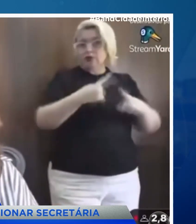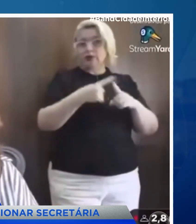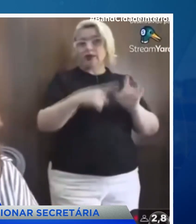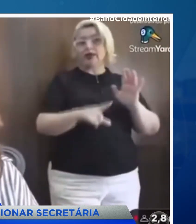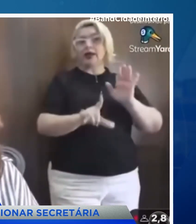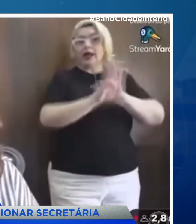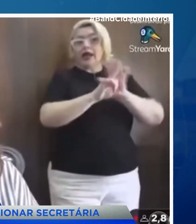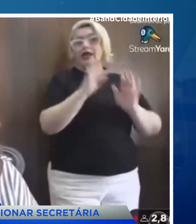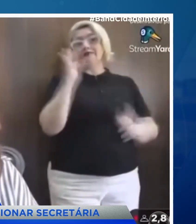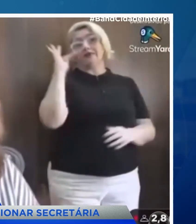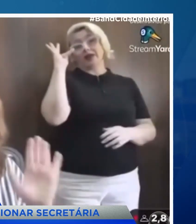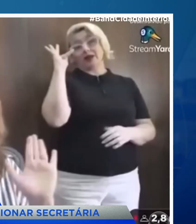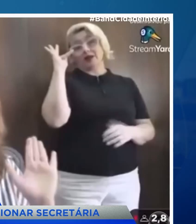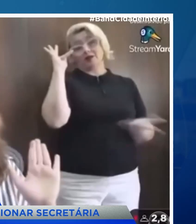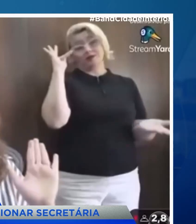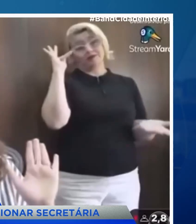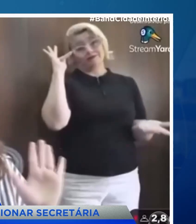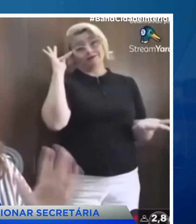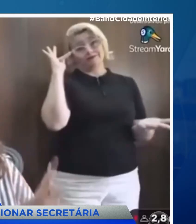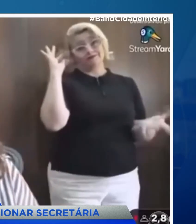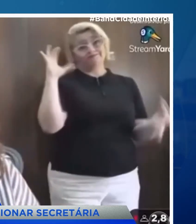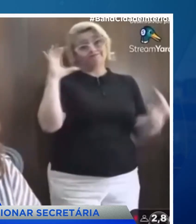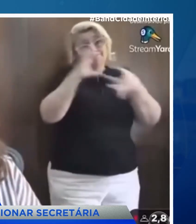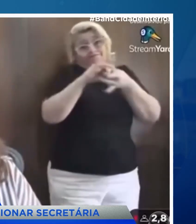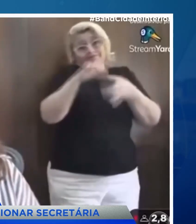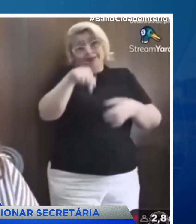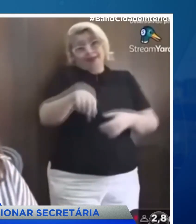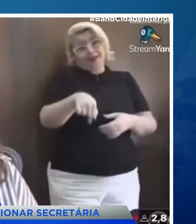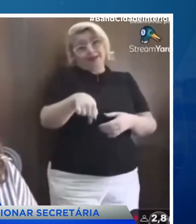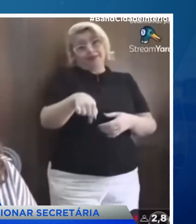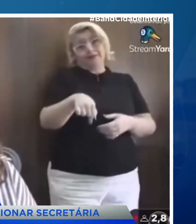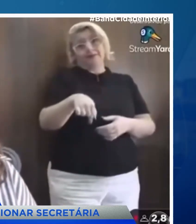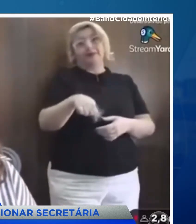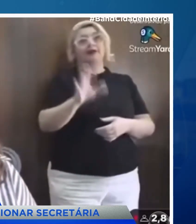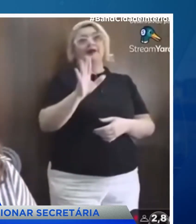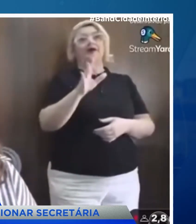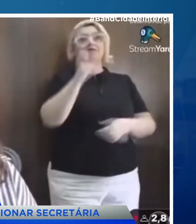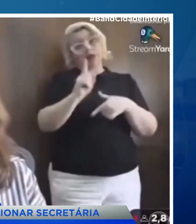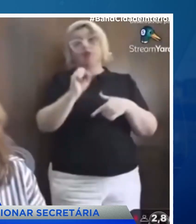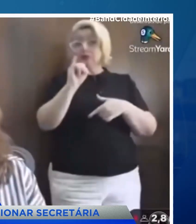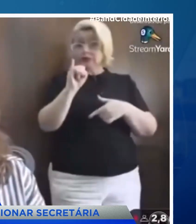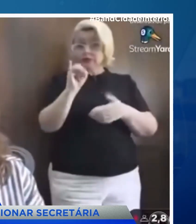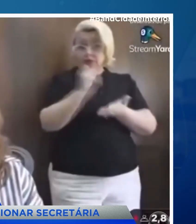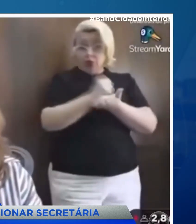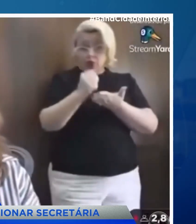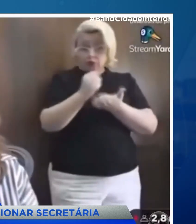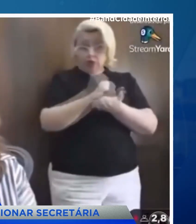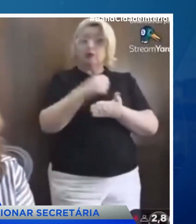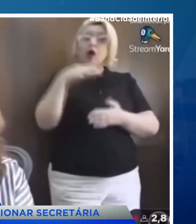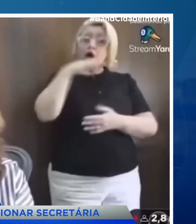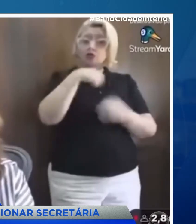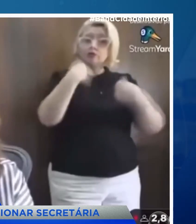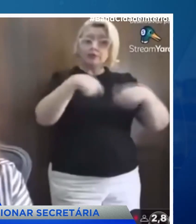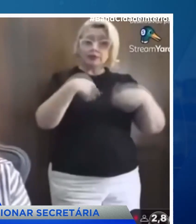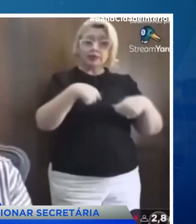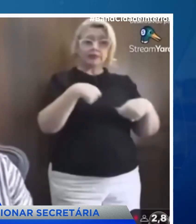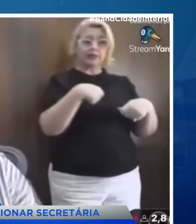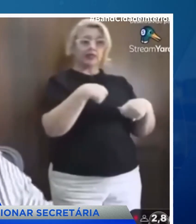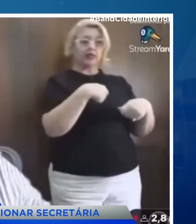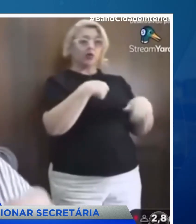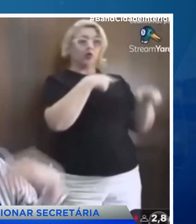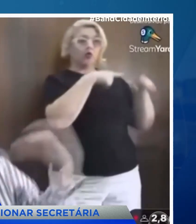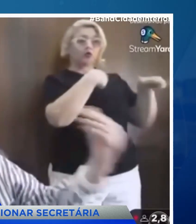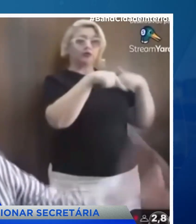uma adequação às diretrizes legais. A Seduc iniciou um processo de levantamento de informações em atendimento à